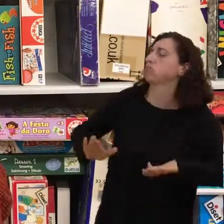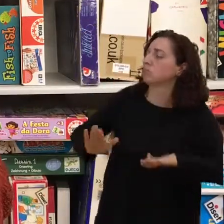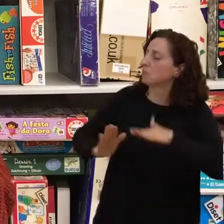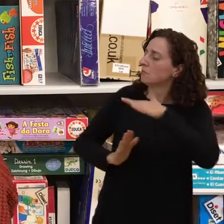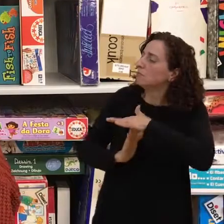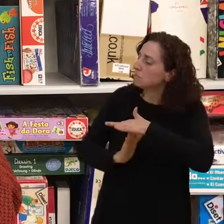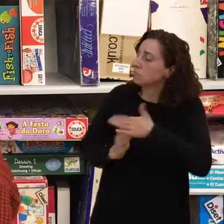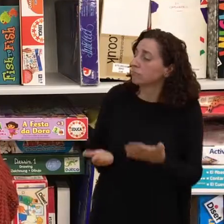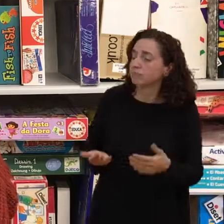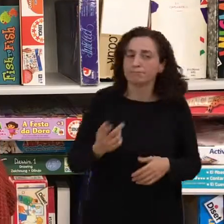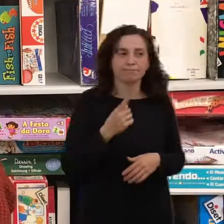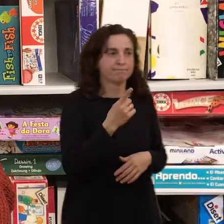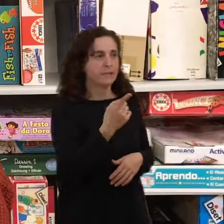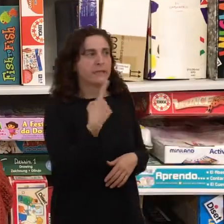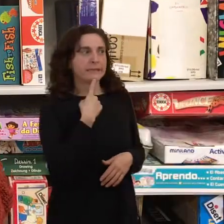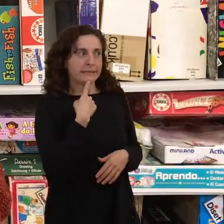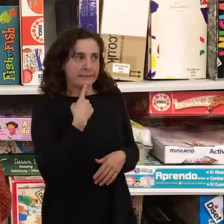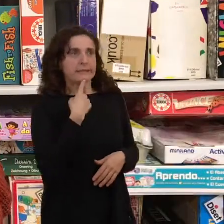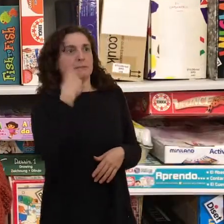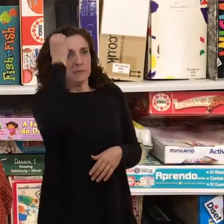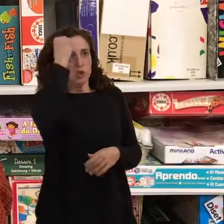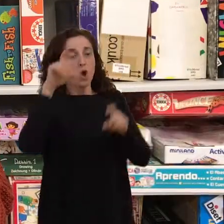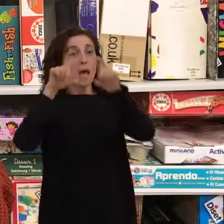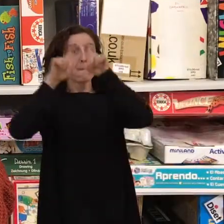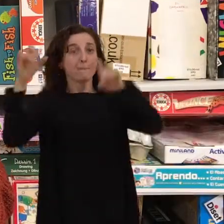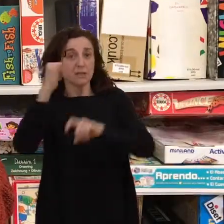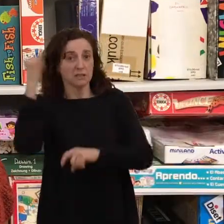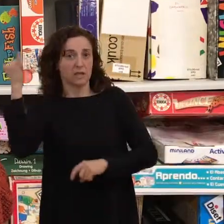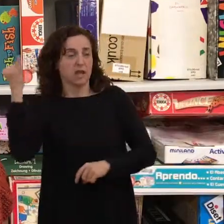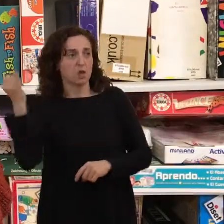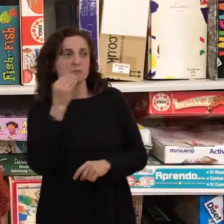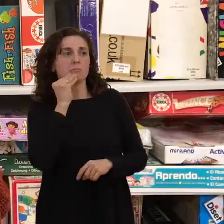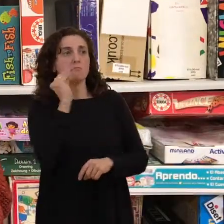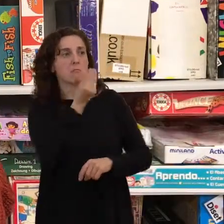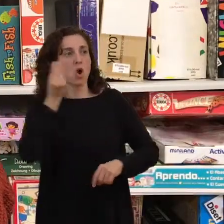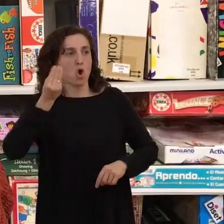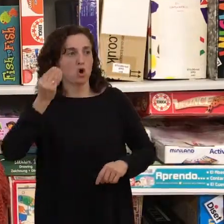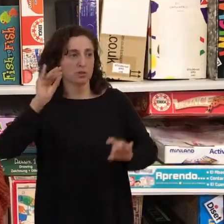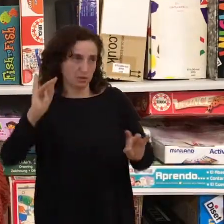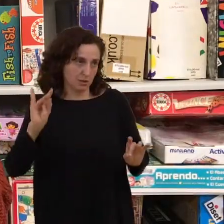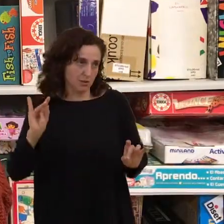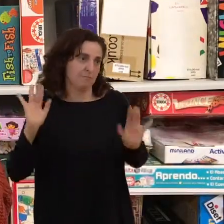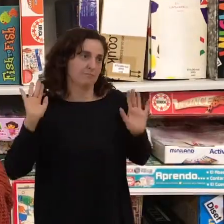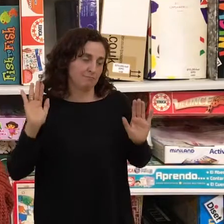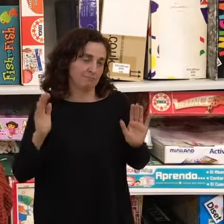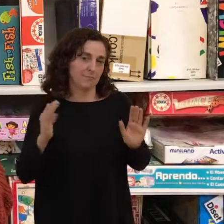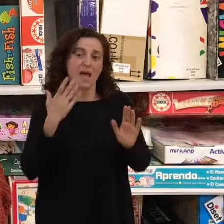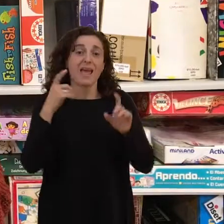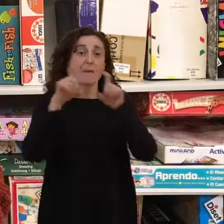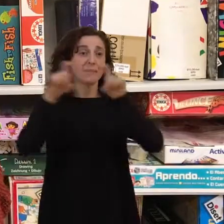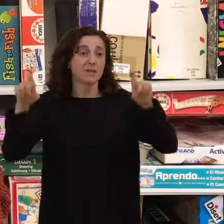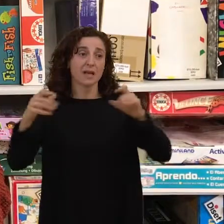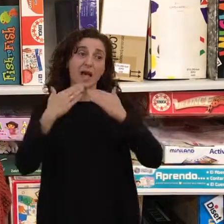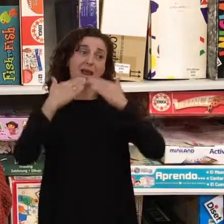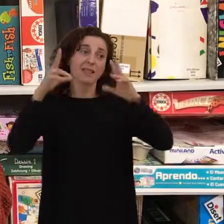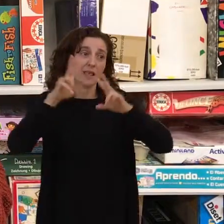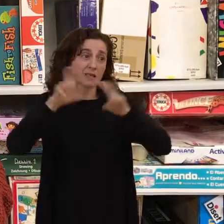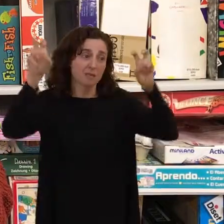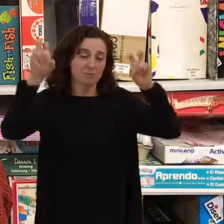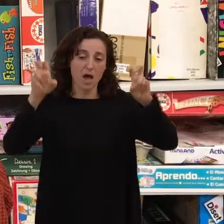Hombre, creo que respecto a los empresarios sí que va mejorando, porque muchas empresas, gracias a la responsabilidad social corporativa, ya son más